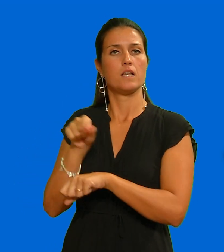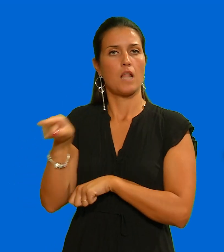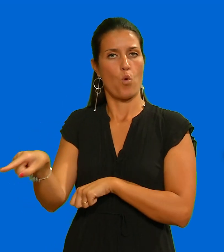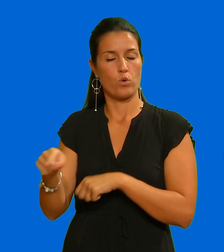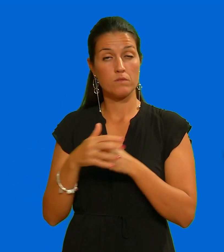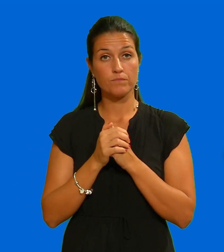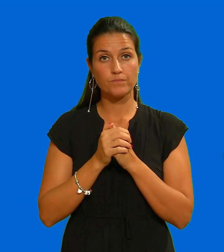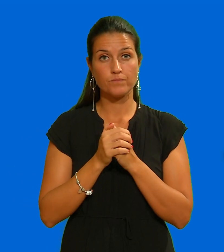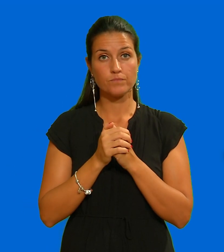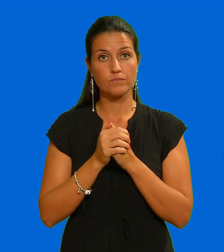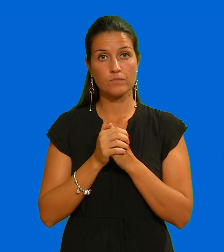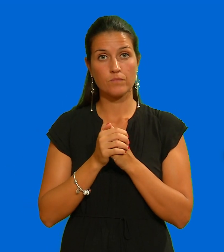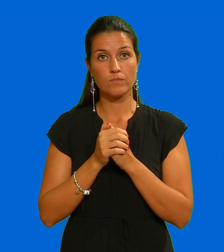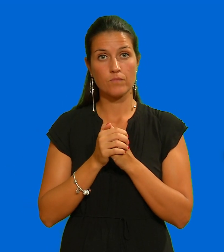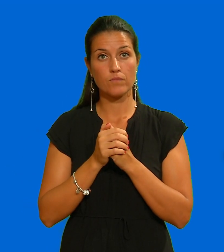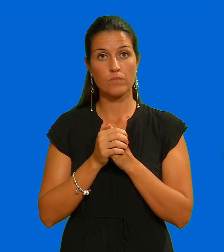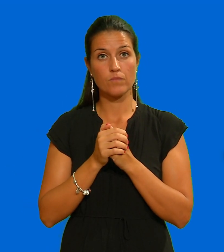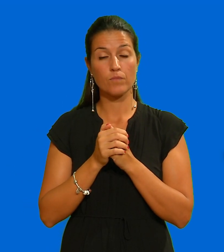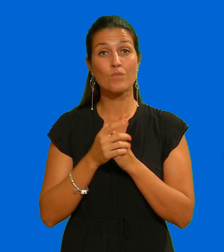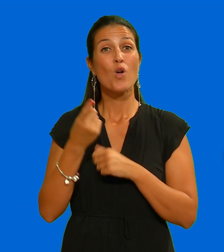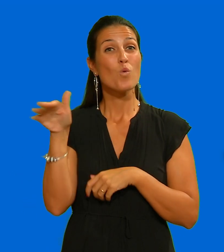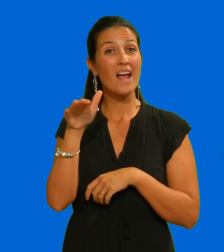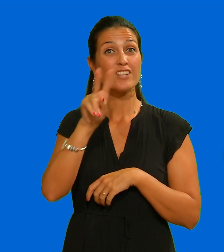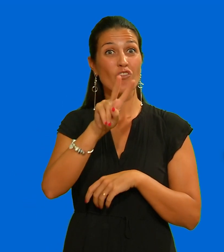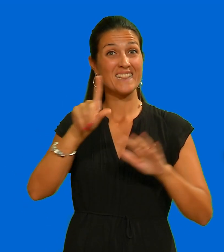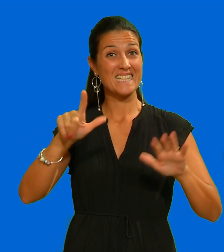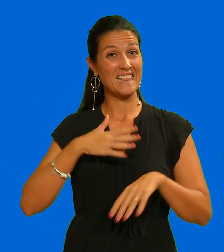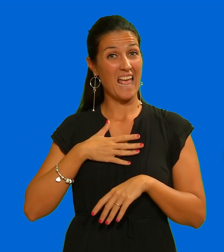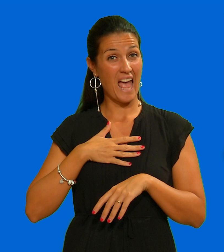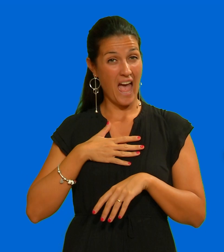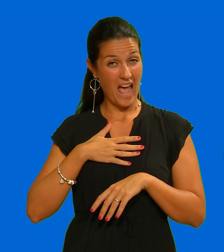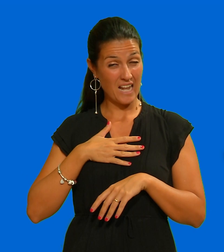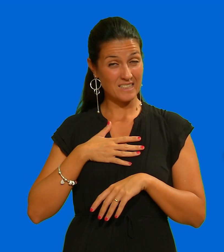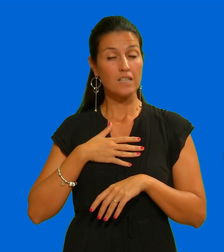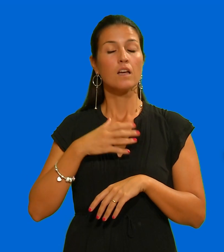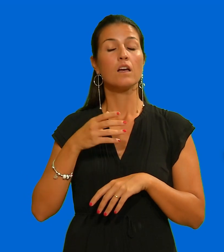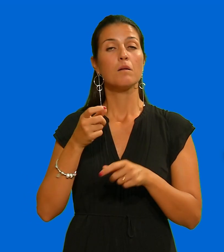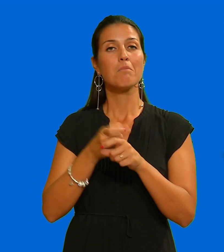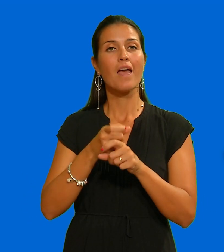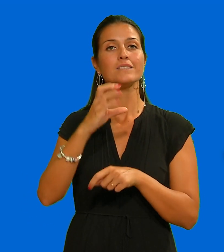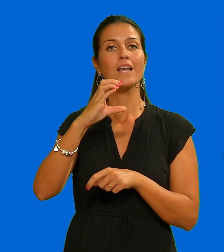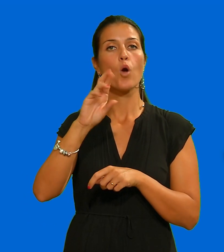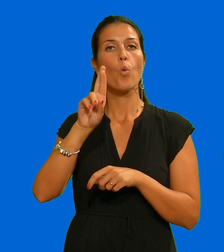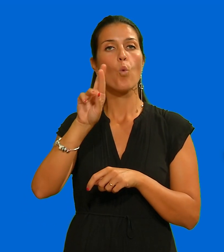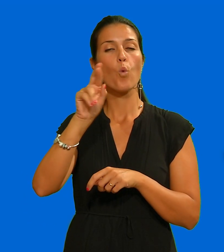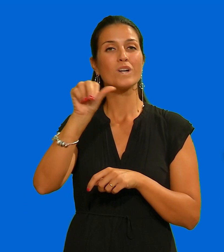E' morto dopo una settimana in ospedale il 27enne di Curzi, Gianmarco Chilla.